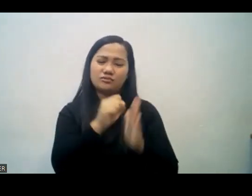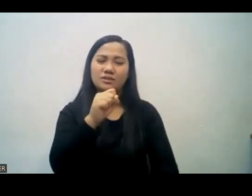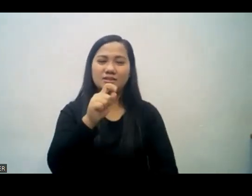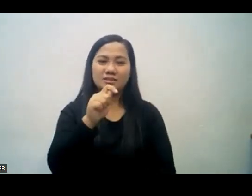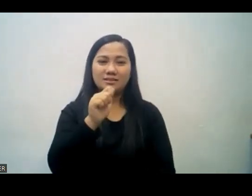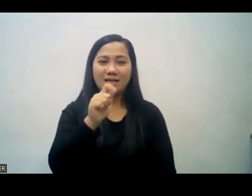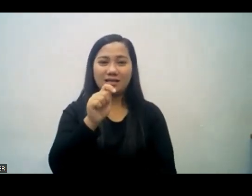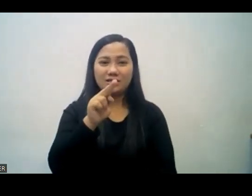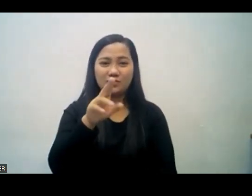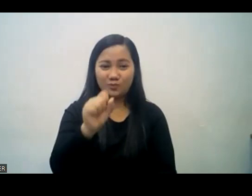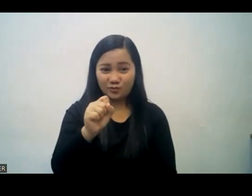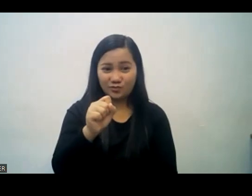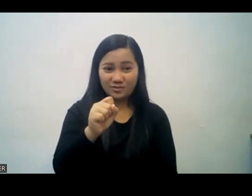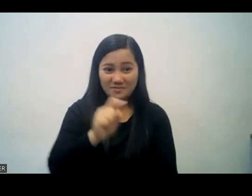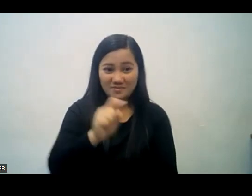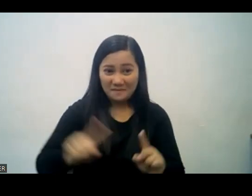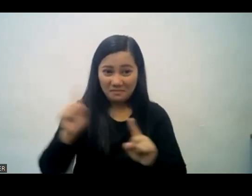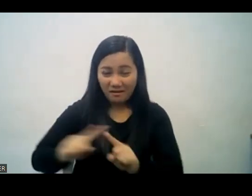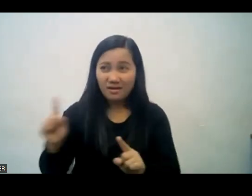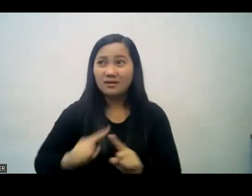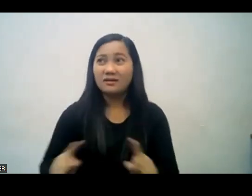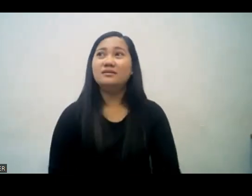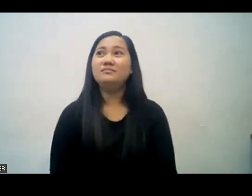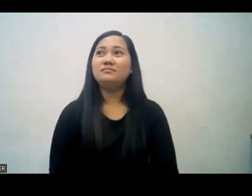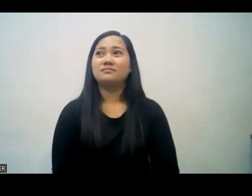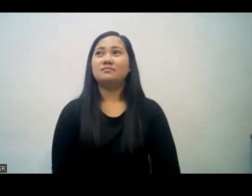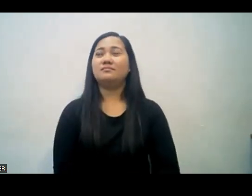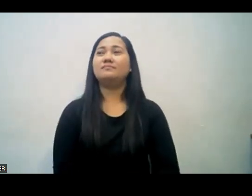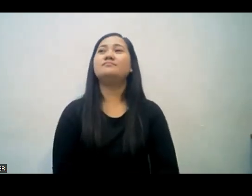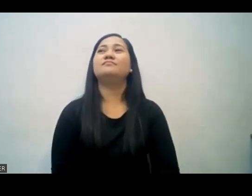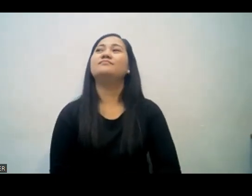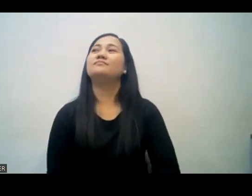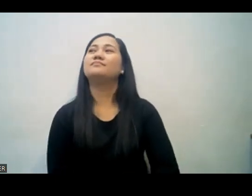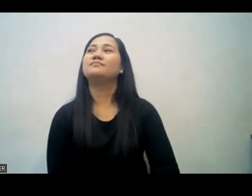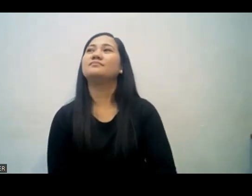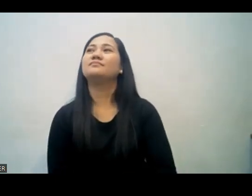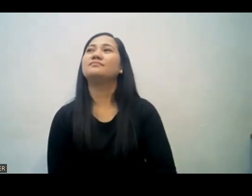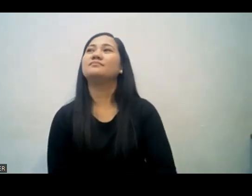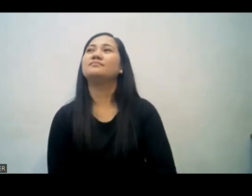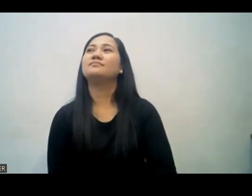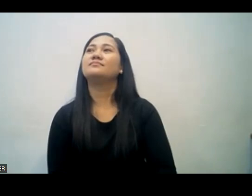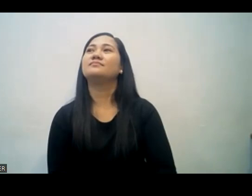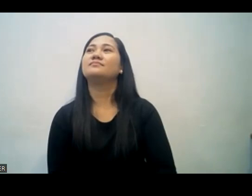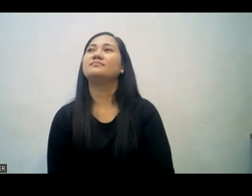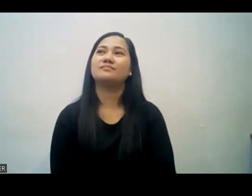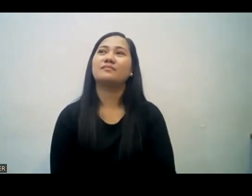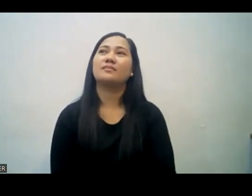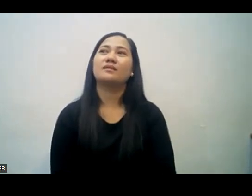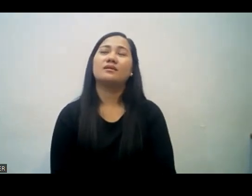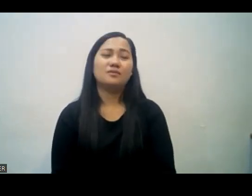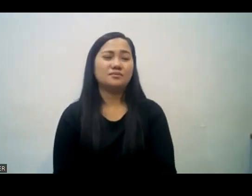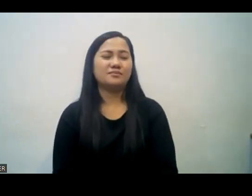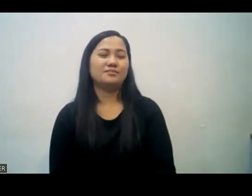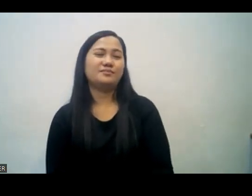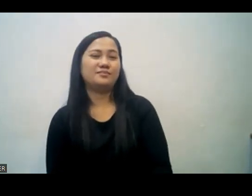status social ranks status are different